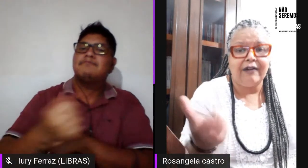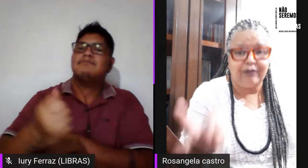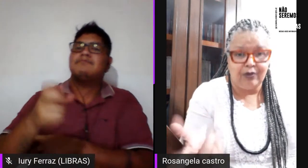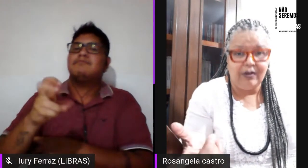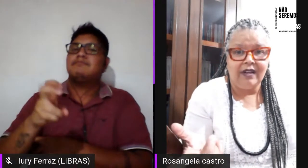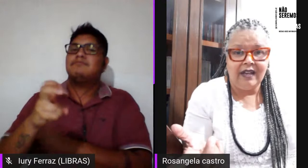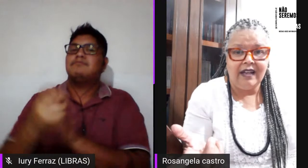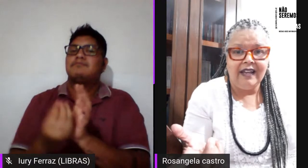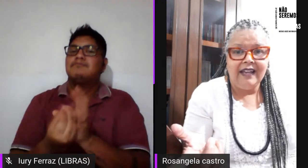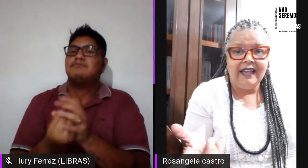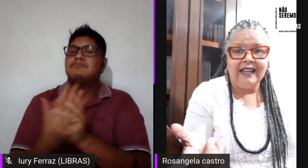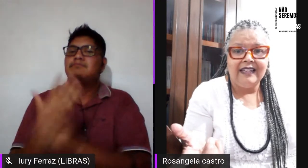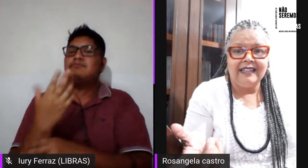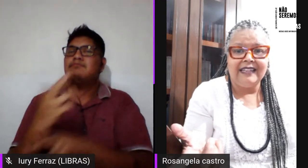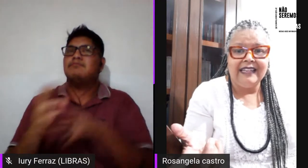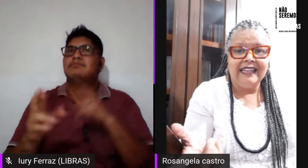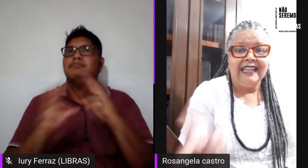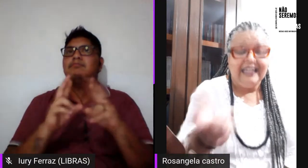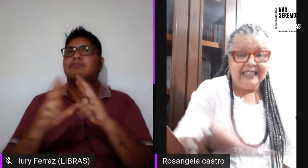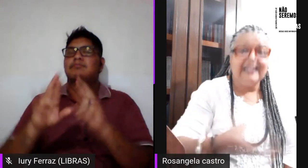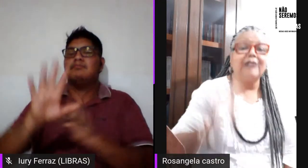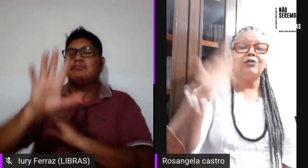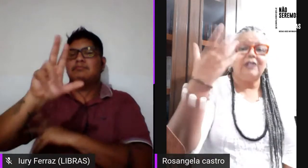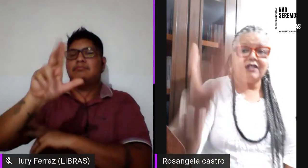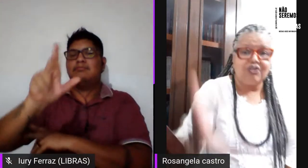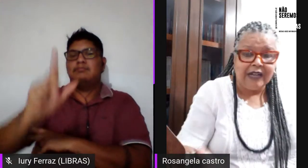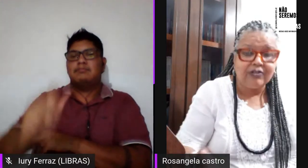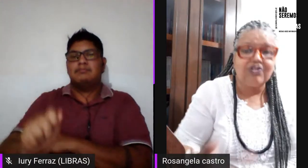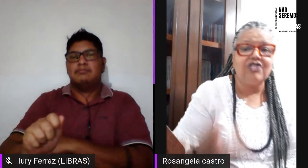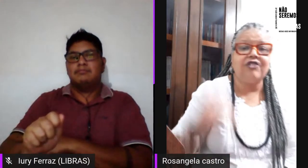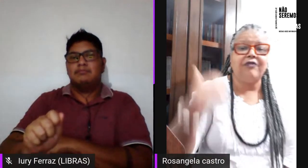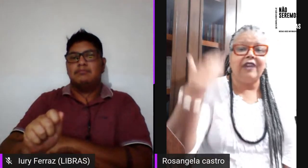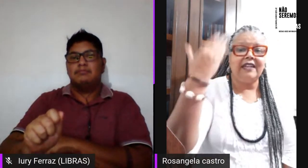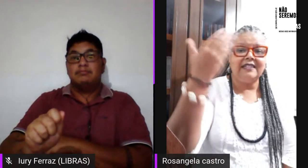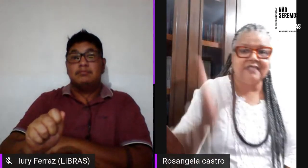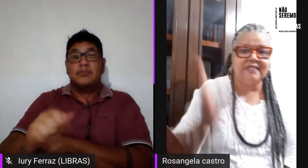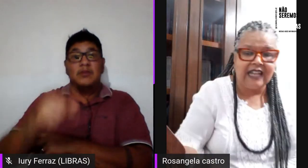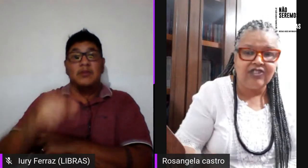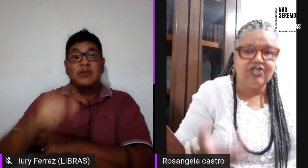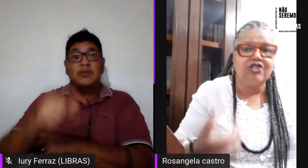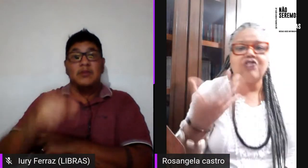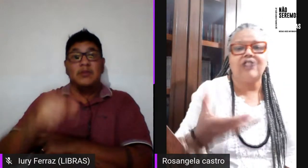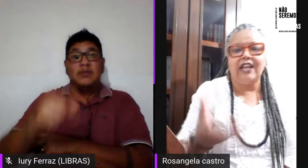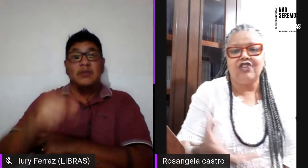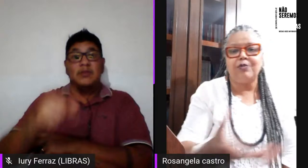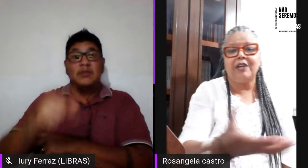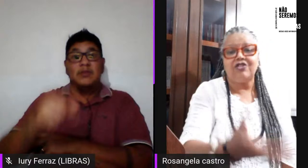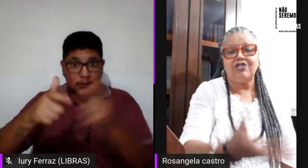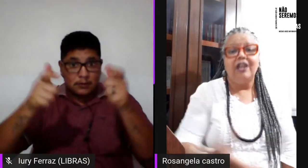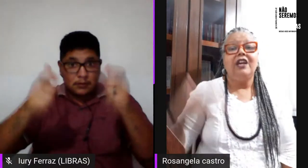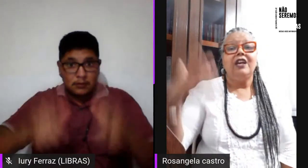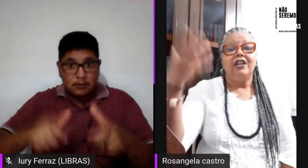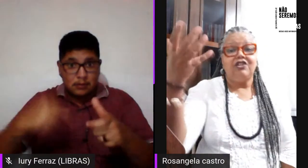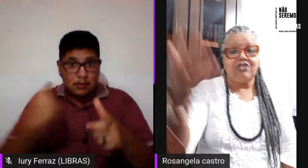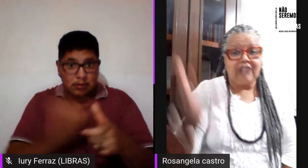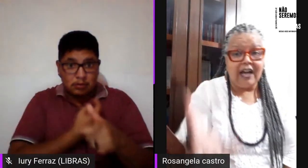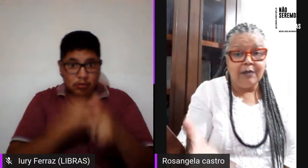afro, né, e dentro desse espaço a gente vê a necessidade de nós lésbicas